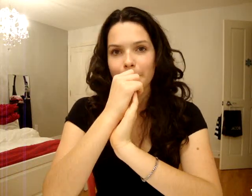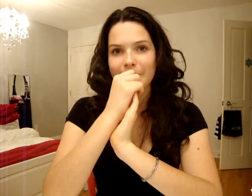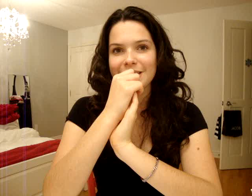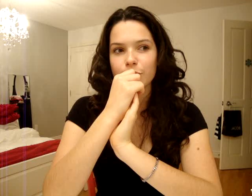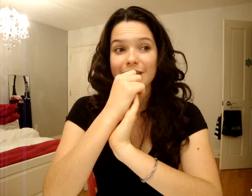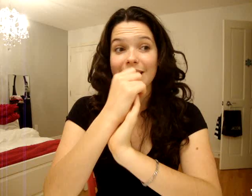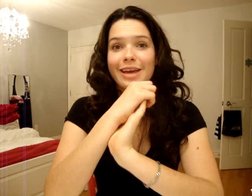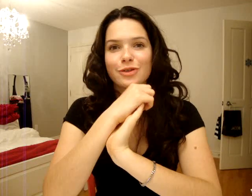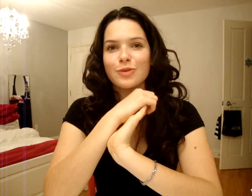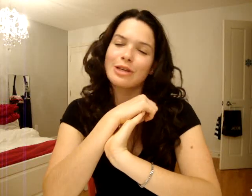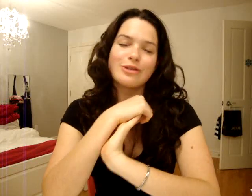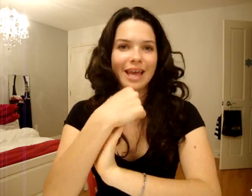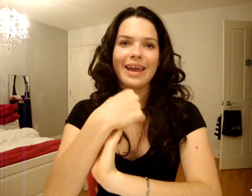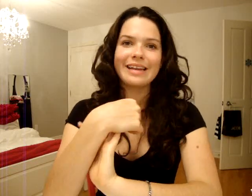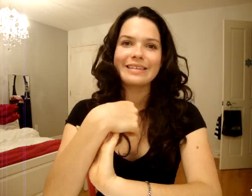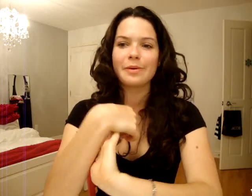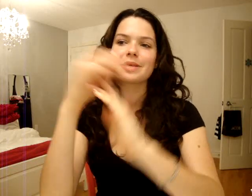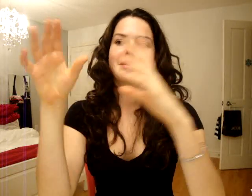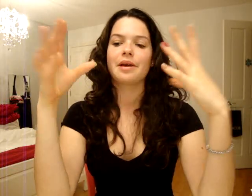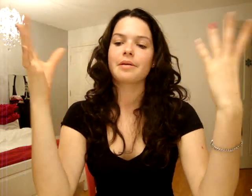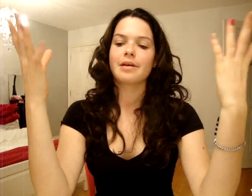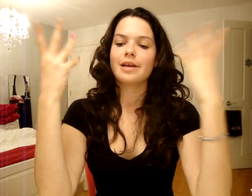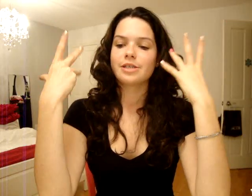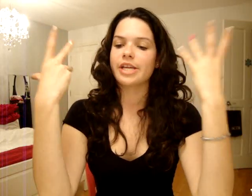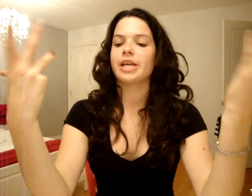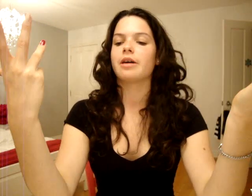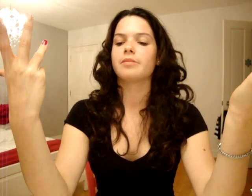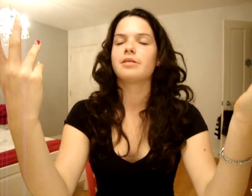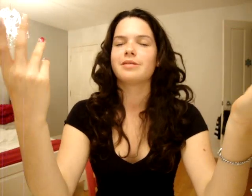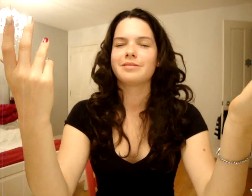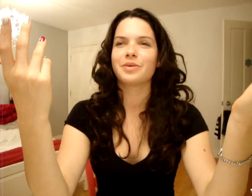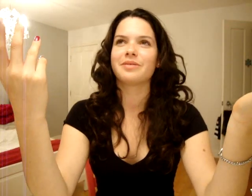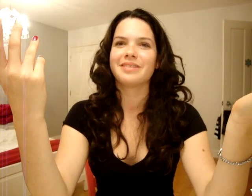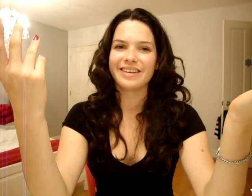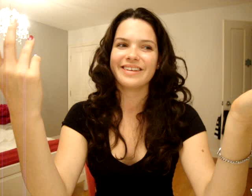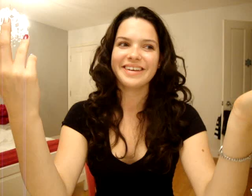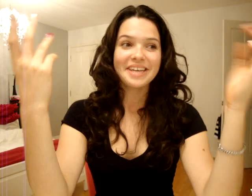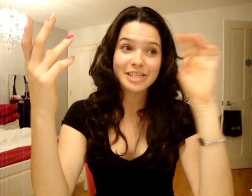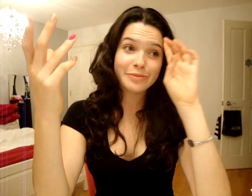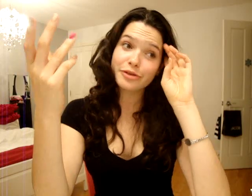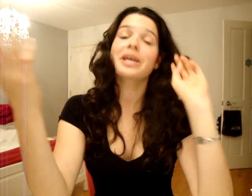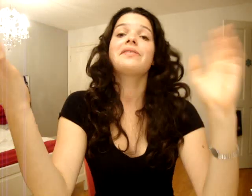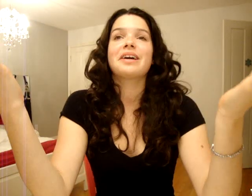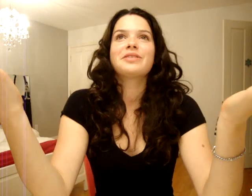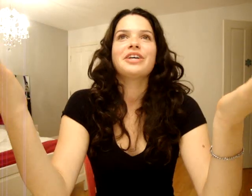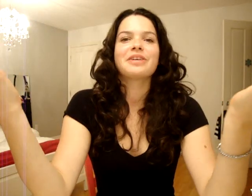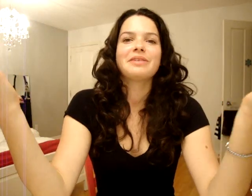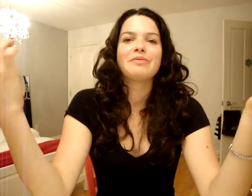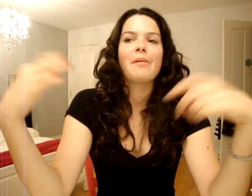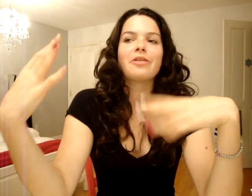Mais, tu sais, quand tu te réveilles juste parce que tu te réveilles, c'est pas parce que t'es... J'étais comme... Je me suis juste réveillée comme ça, là, puis je ne pas m